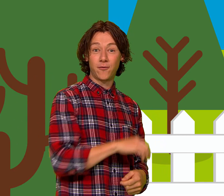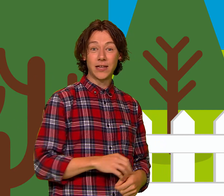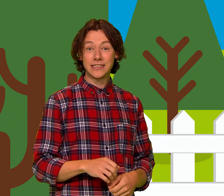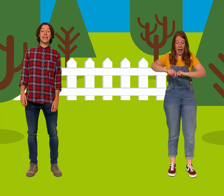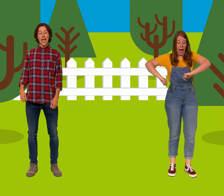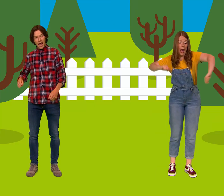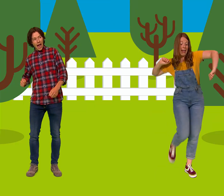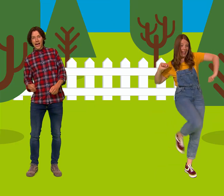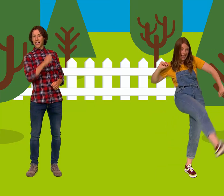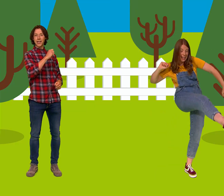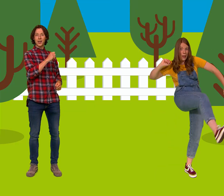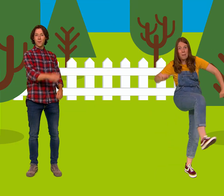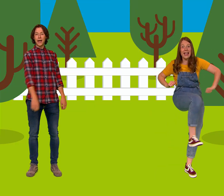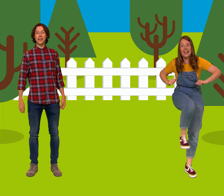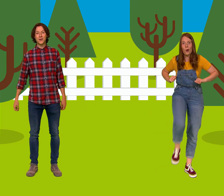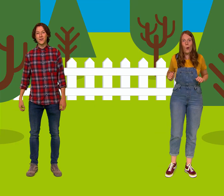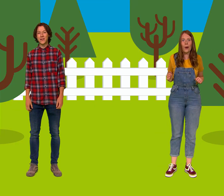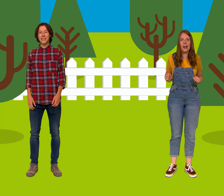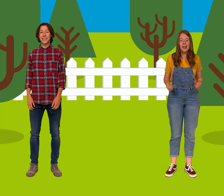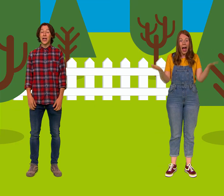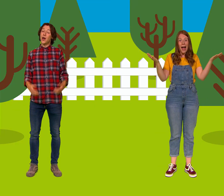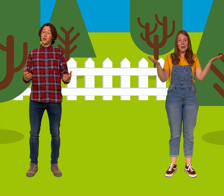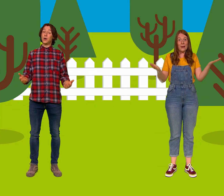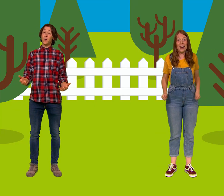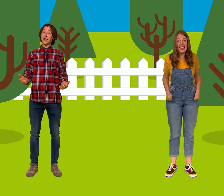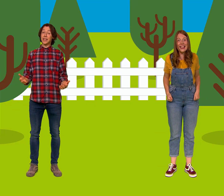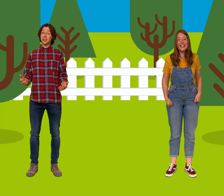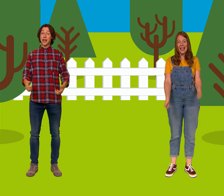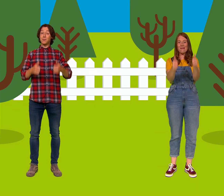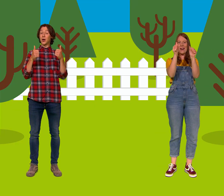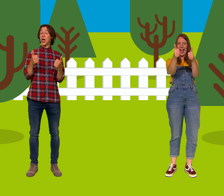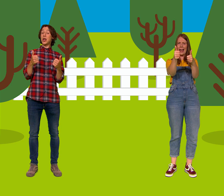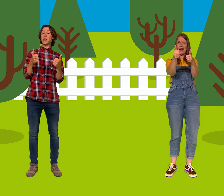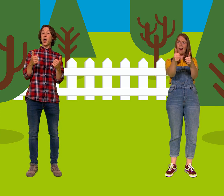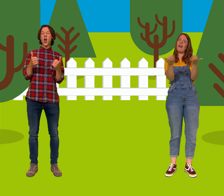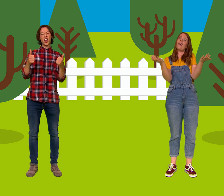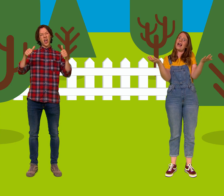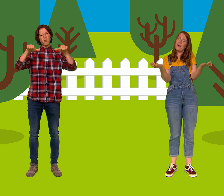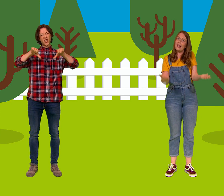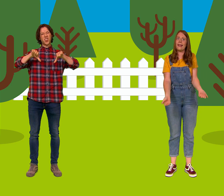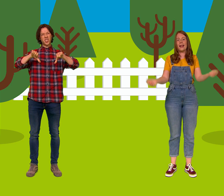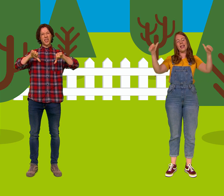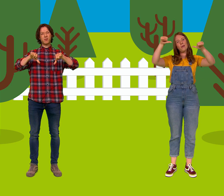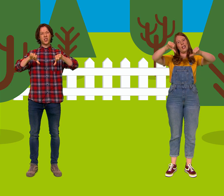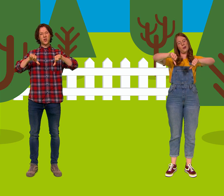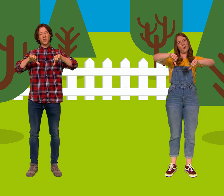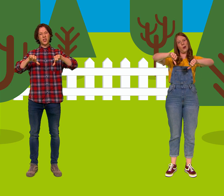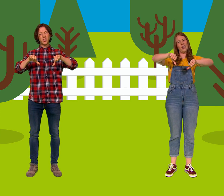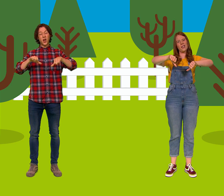ffrindiau a chicio pelu'r hwyd Dwi weithiau'n teimlo'n heilog a weithiau'n teimlo'n llwyd